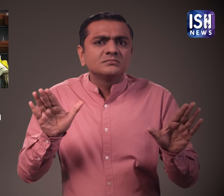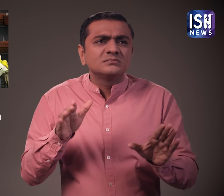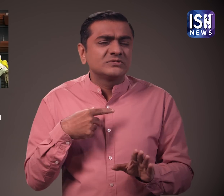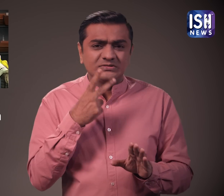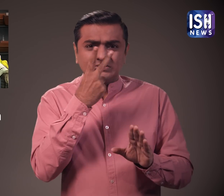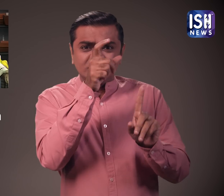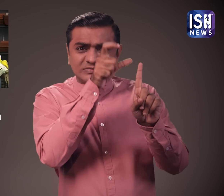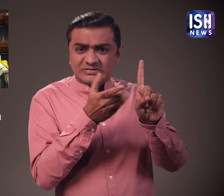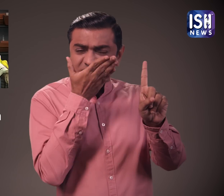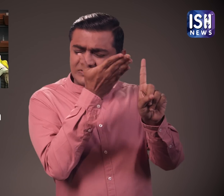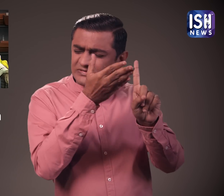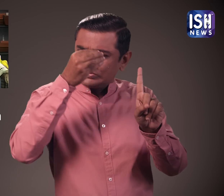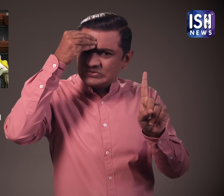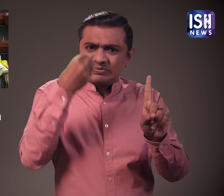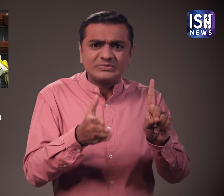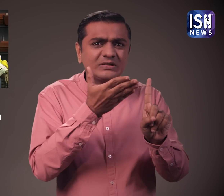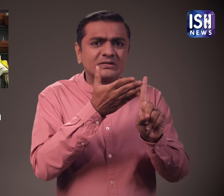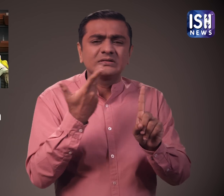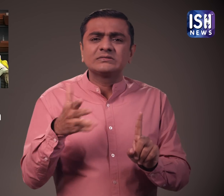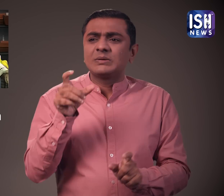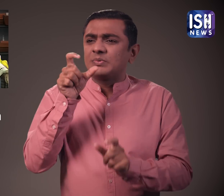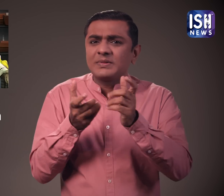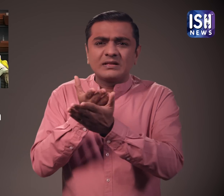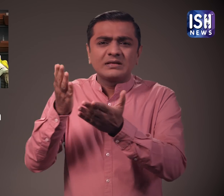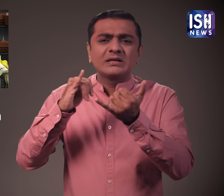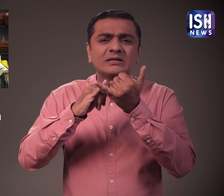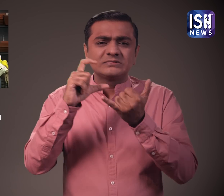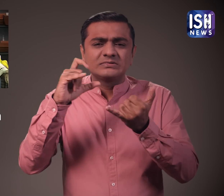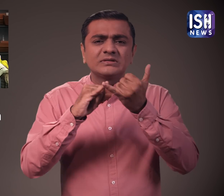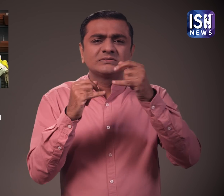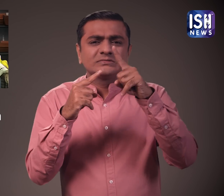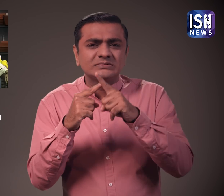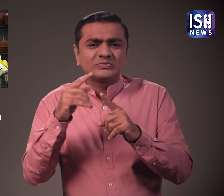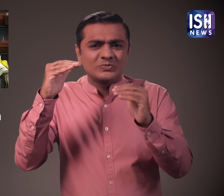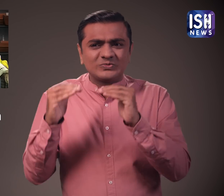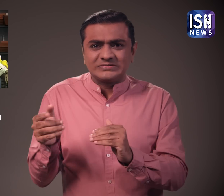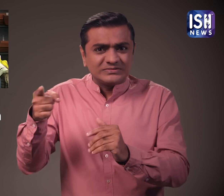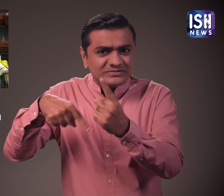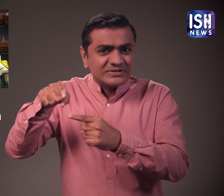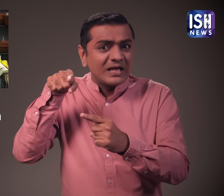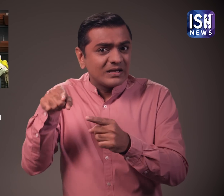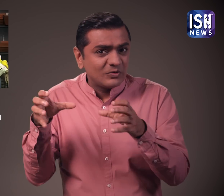उन्होंने कहा कि यहां स्पर्ष्ट है कि सोन्या दलित विरोधी और आधिवासी विरोधी है